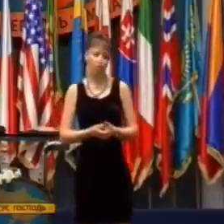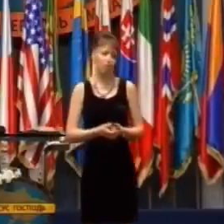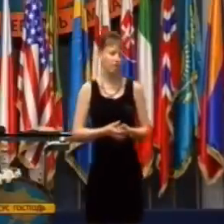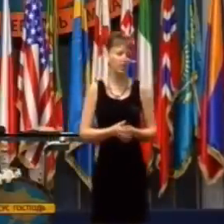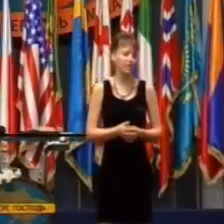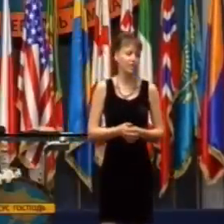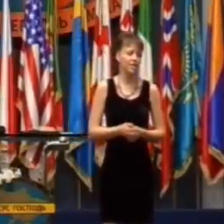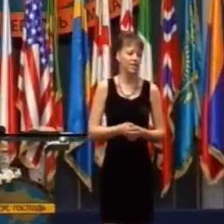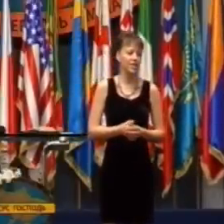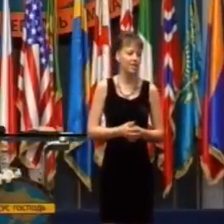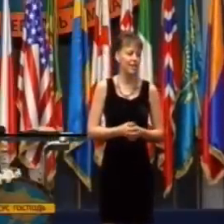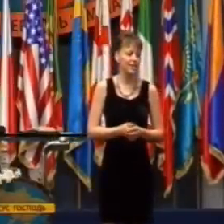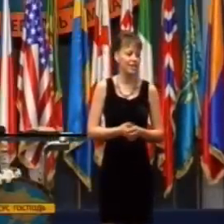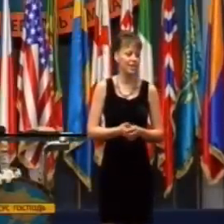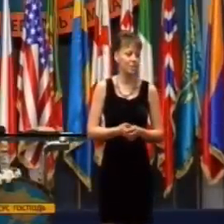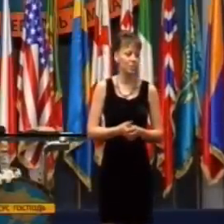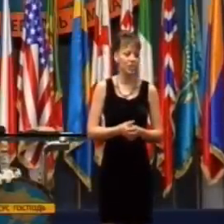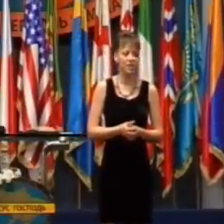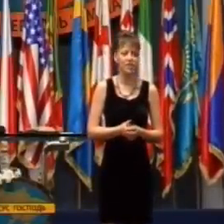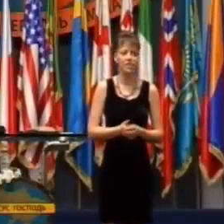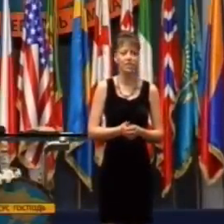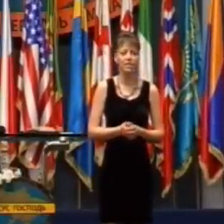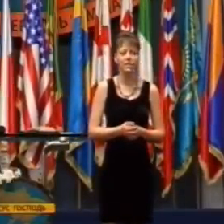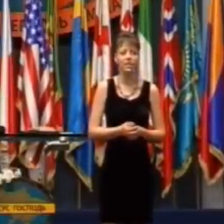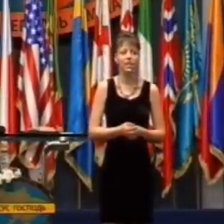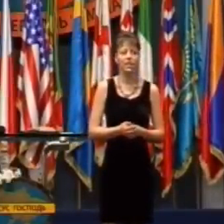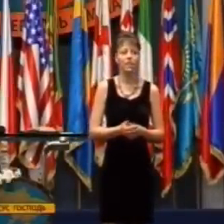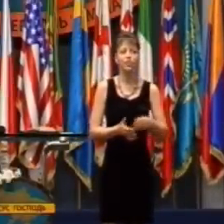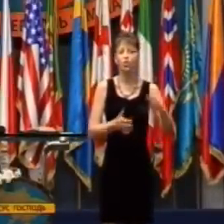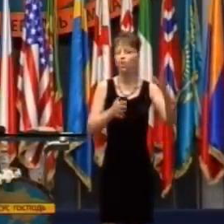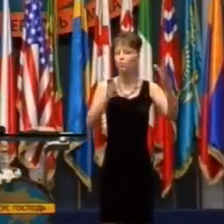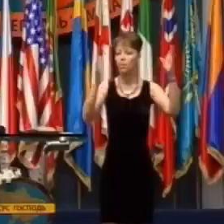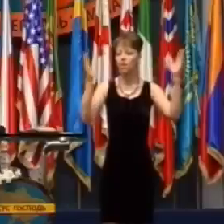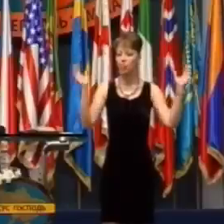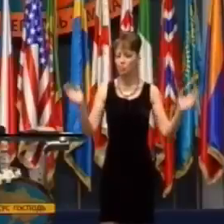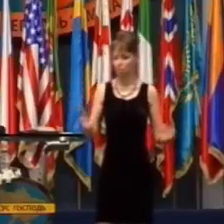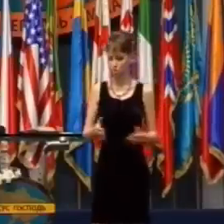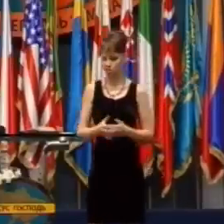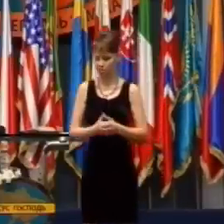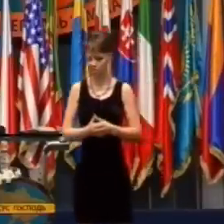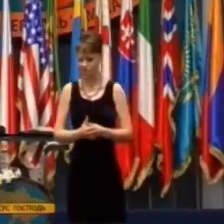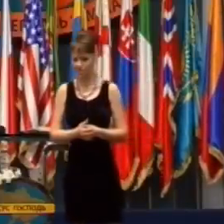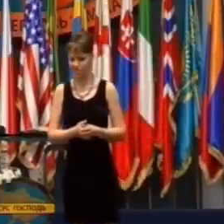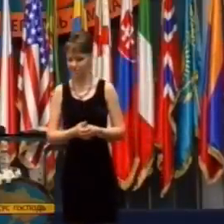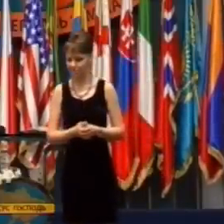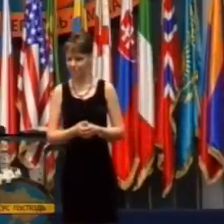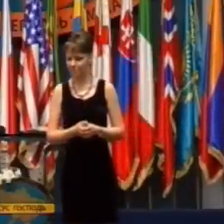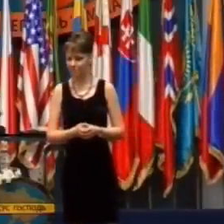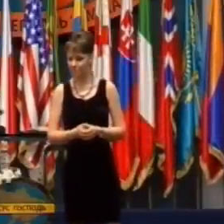nepovedal aby meditoval nad televiznými programami povedal